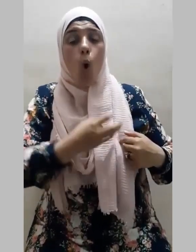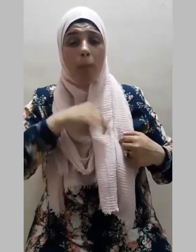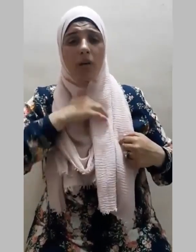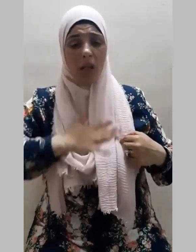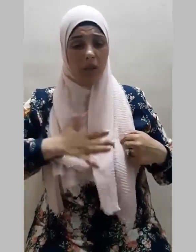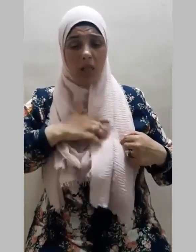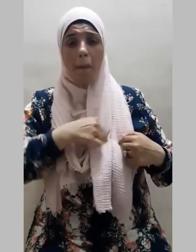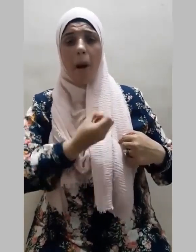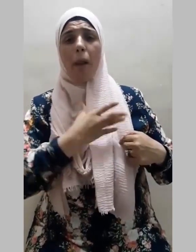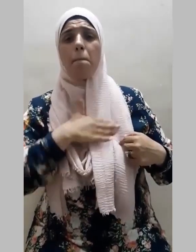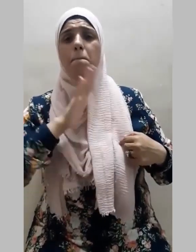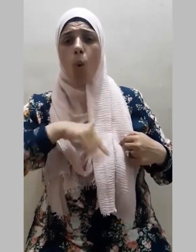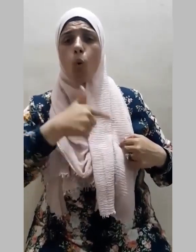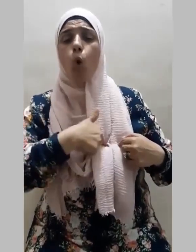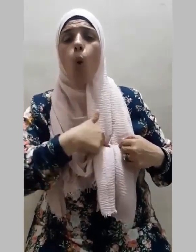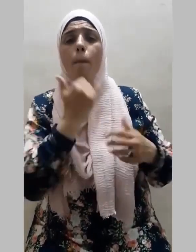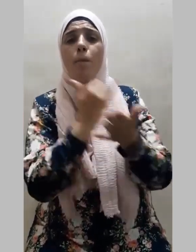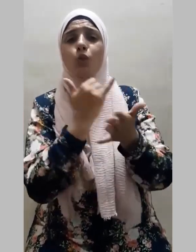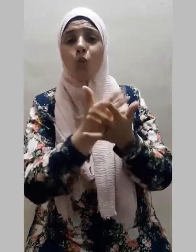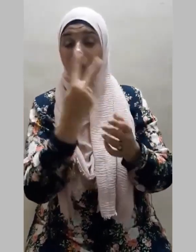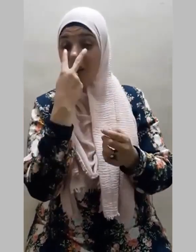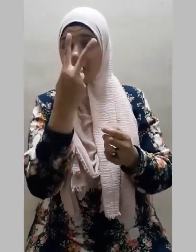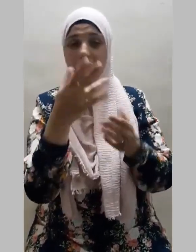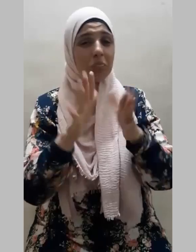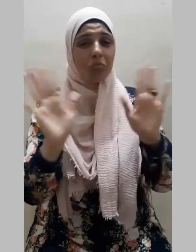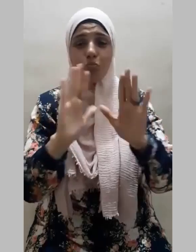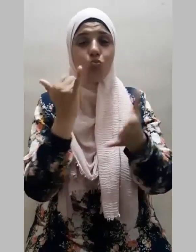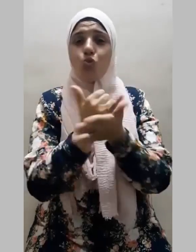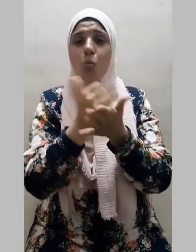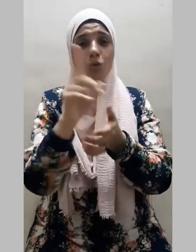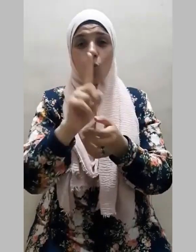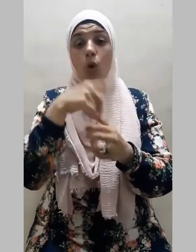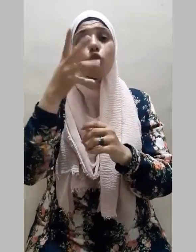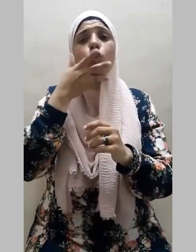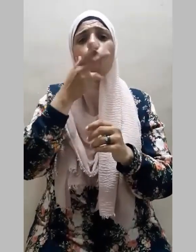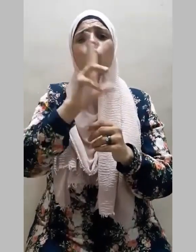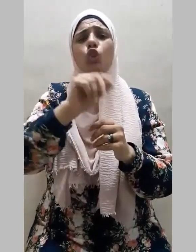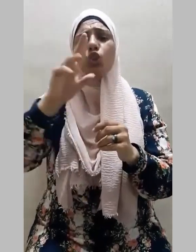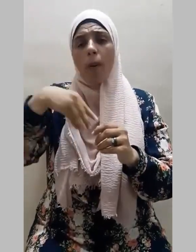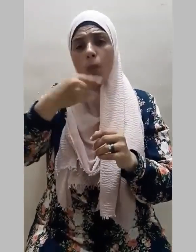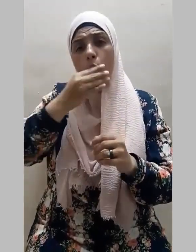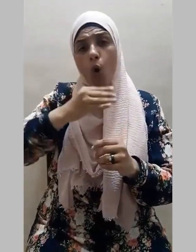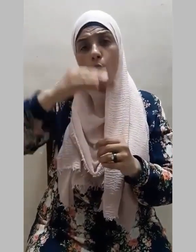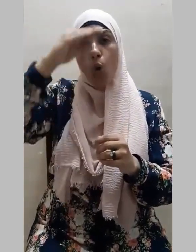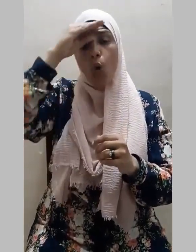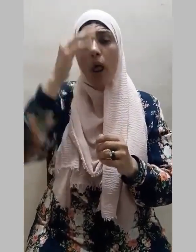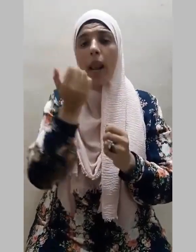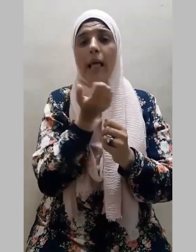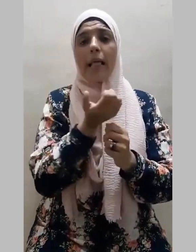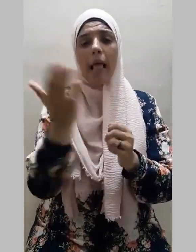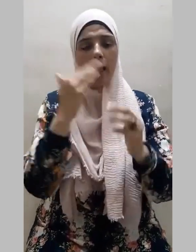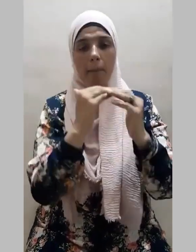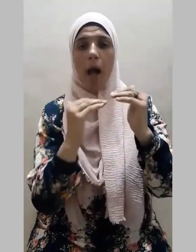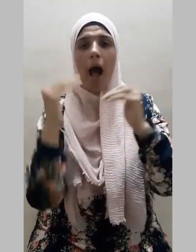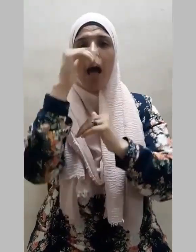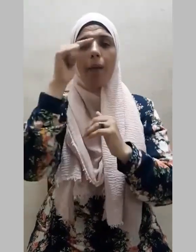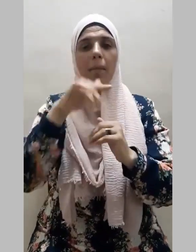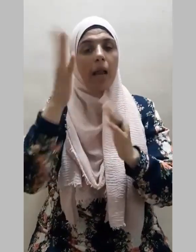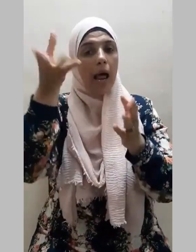ومن ثم أعلى القرآن الكريم من شأن العلم فعبر